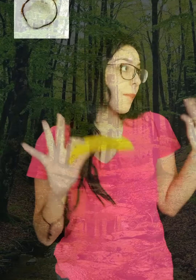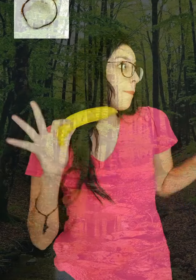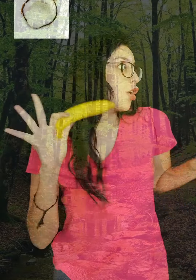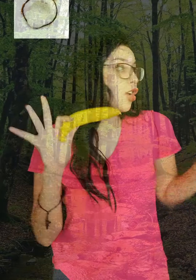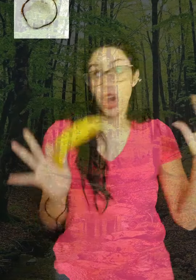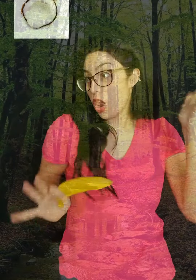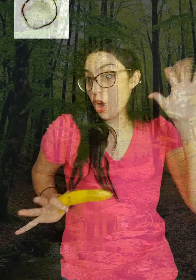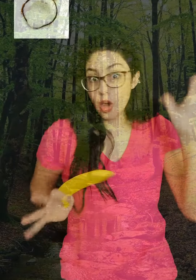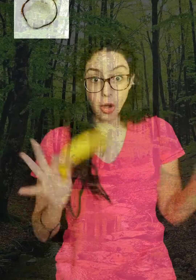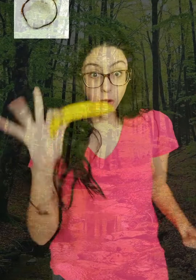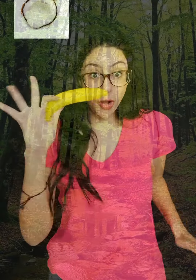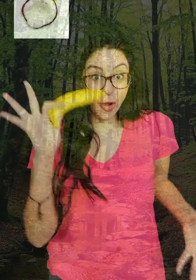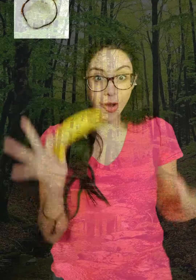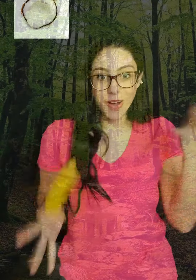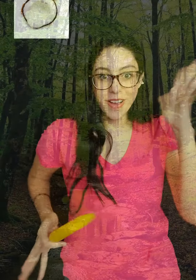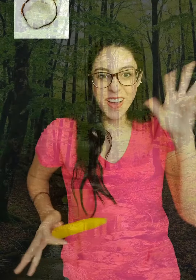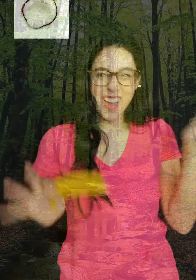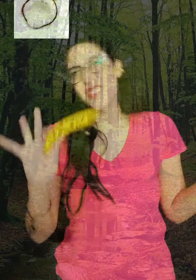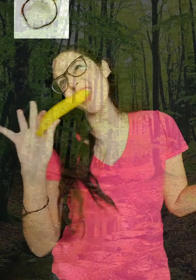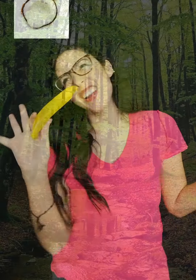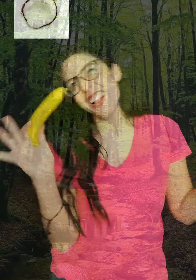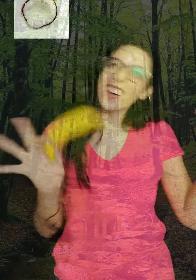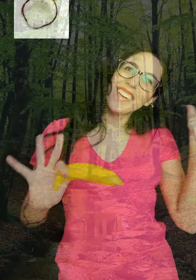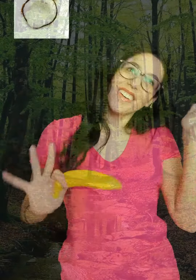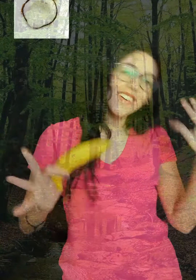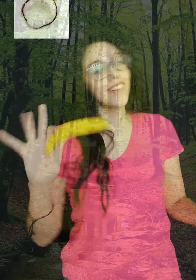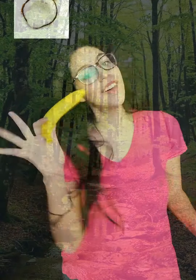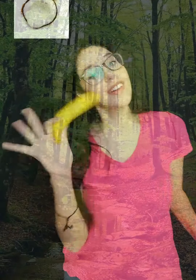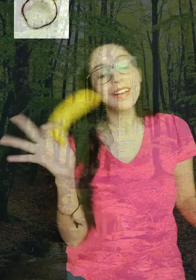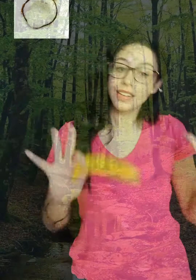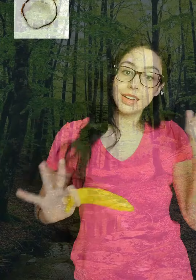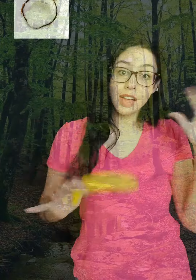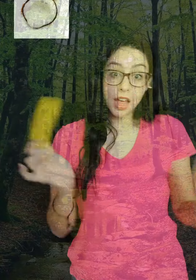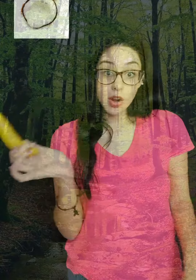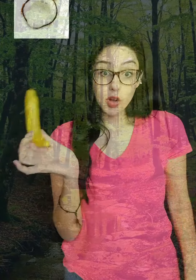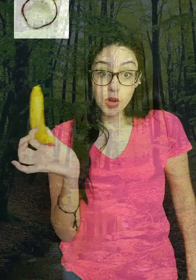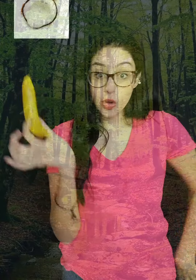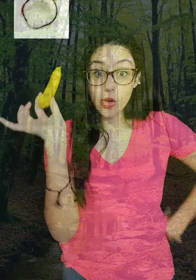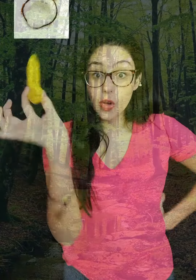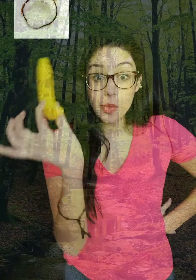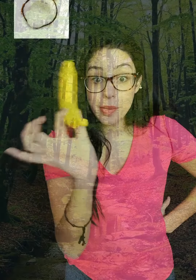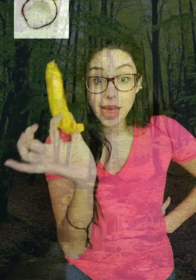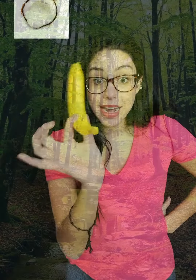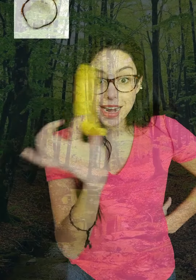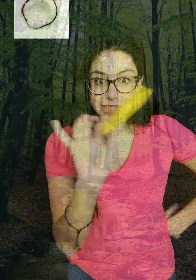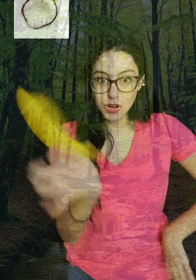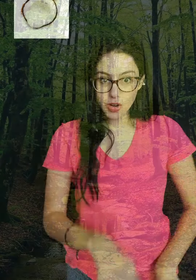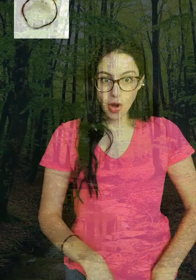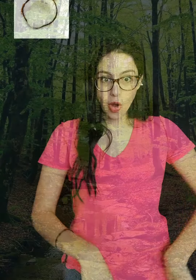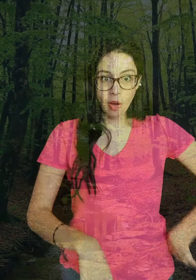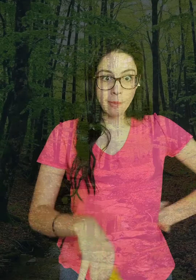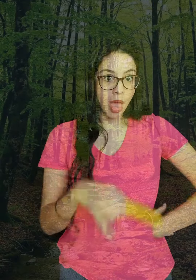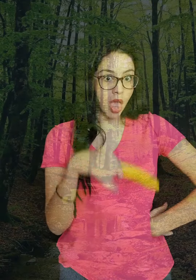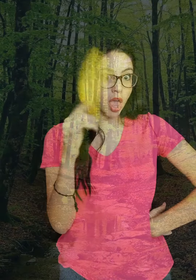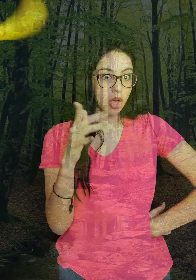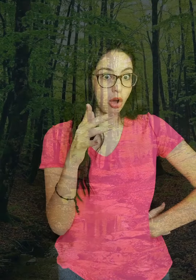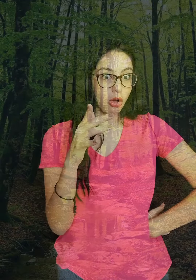Mono loco, mono mono loco, come bananas, solo come coco.